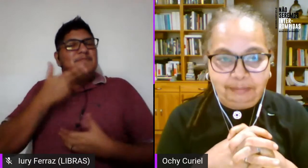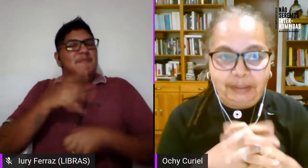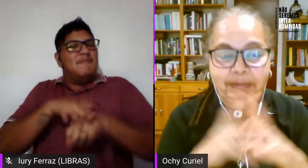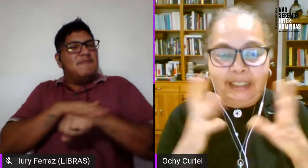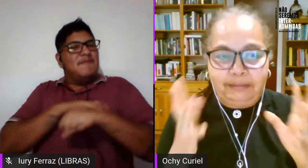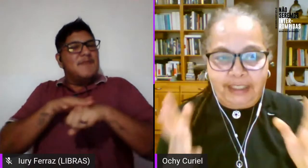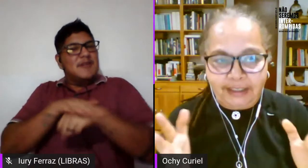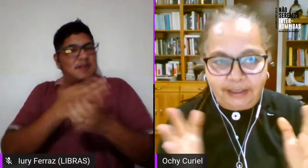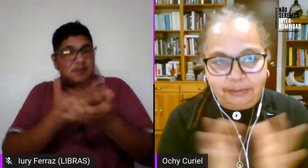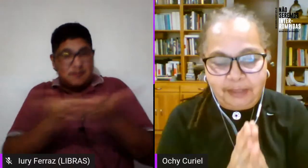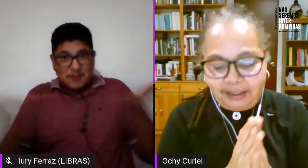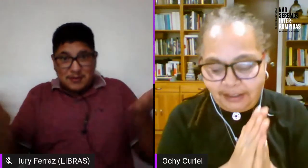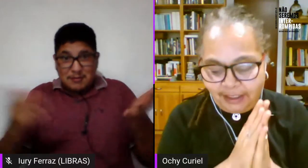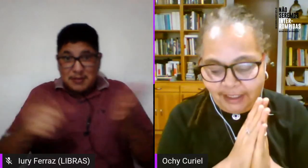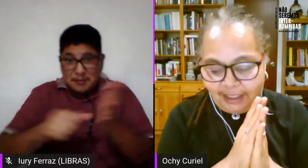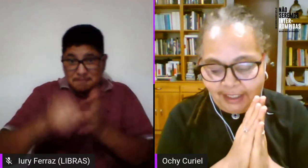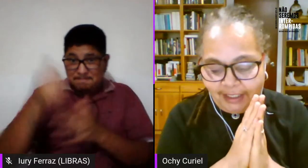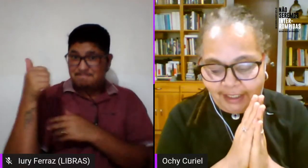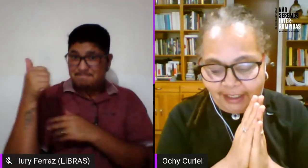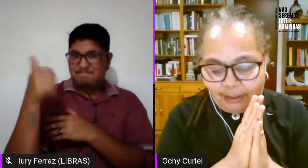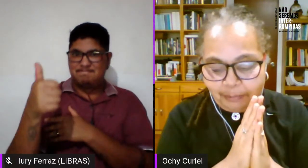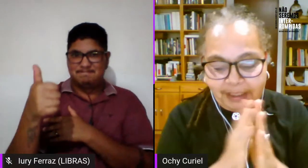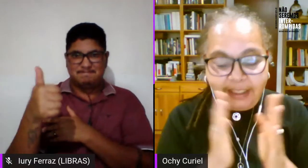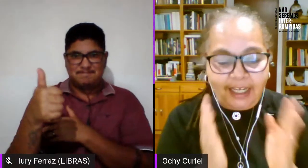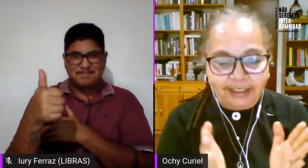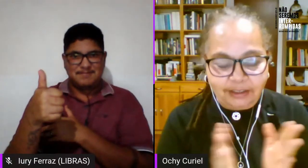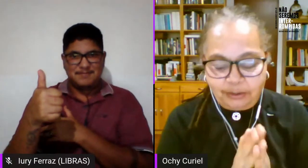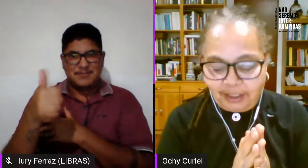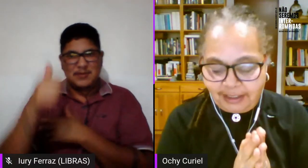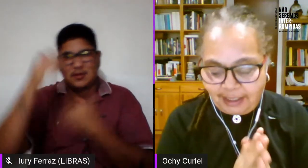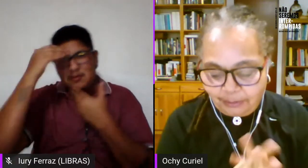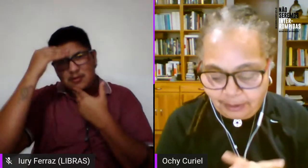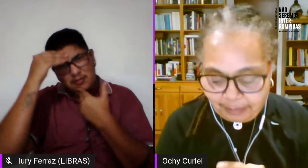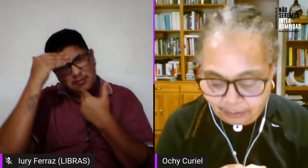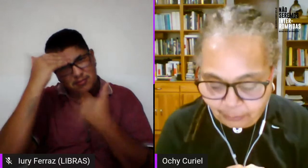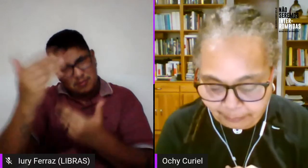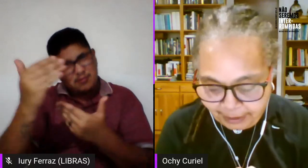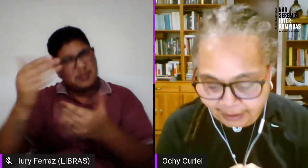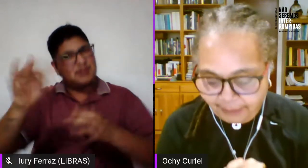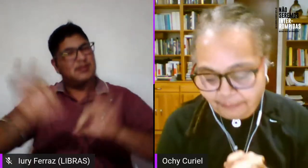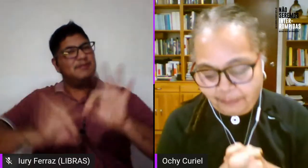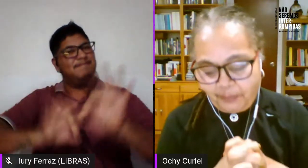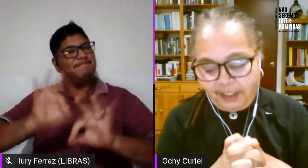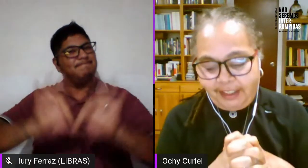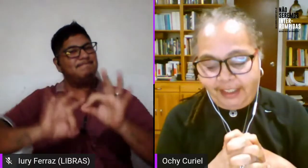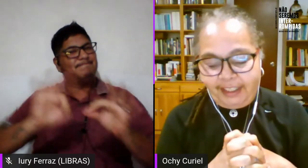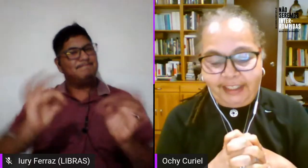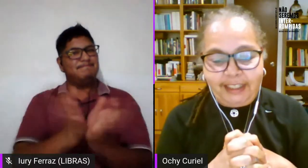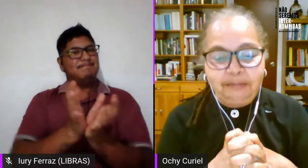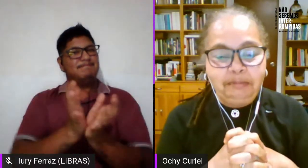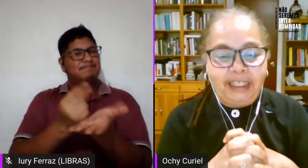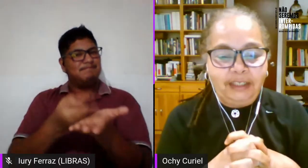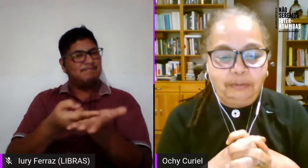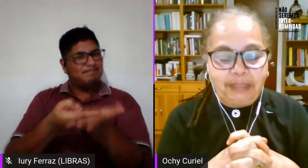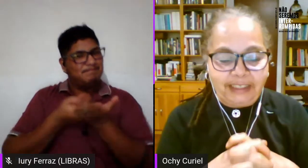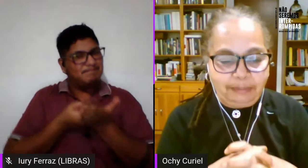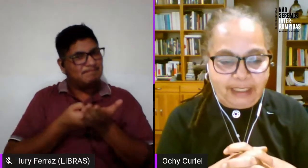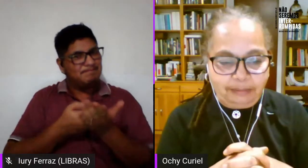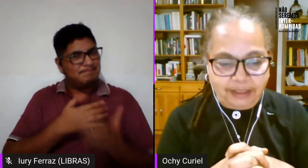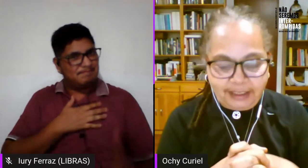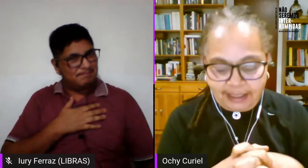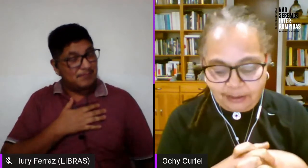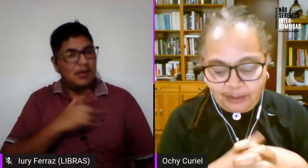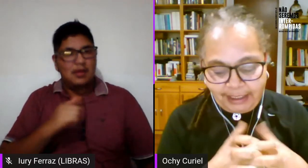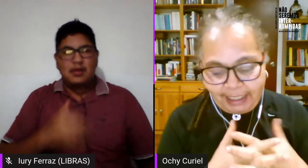primeiramente uma obrigada organizadora pelo convite também um